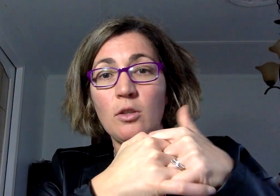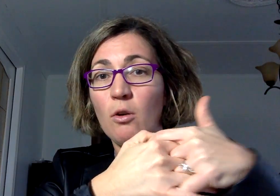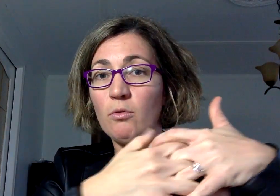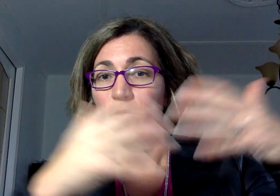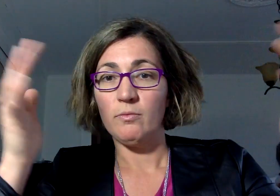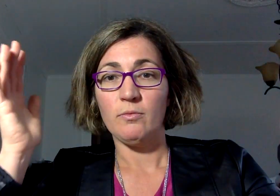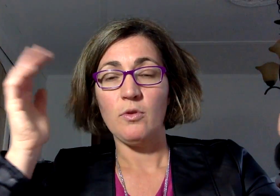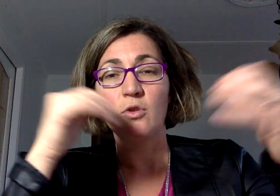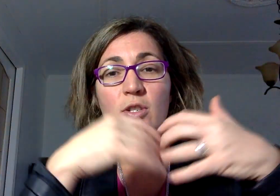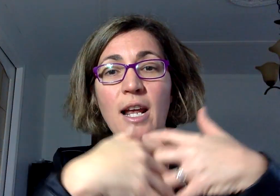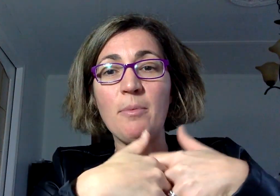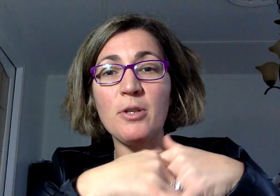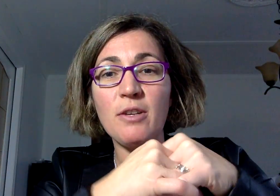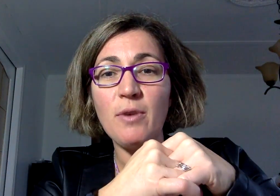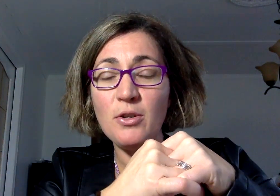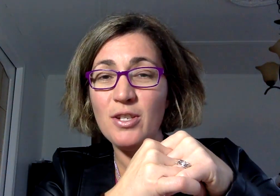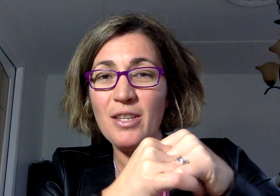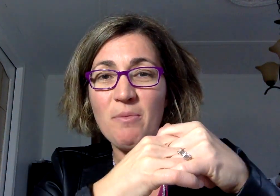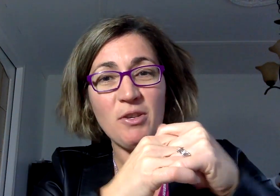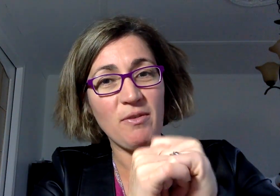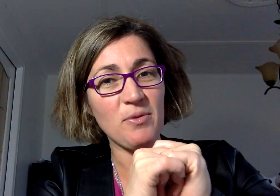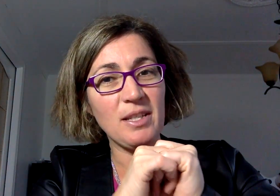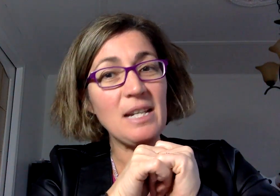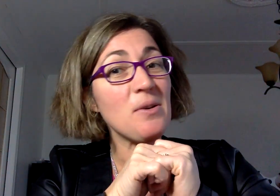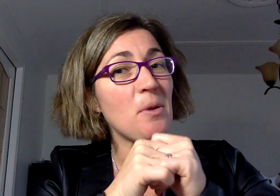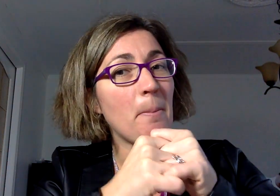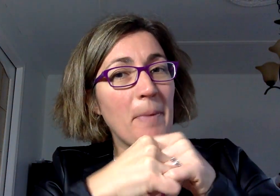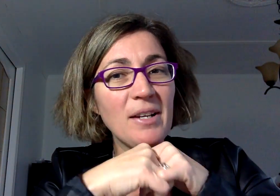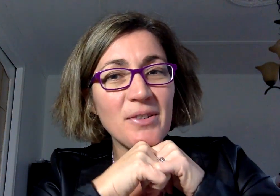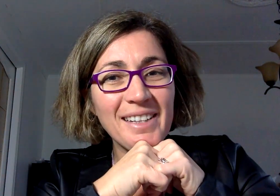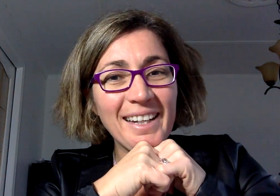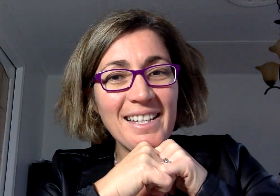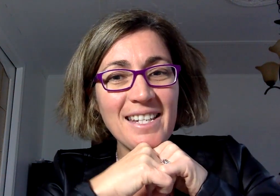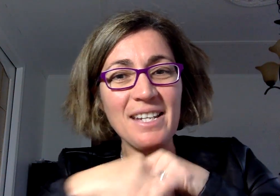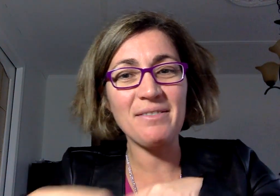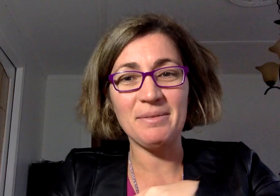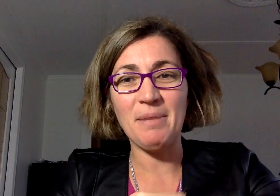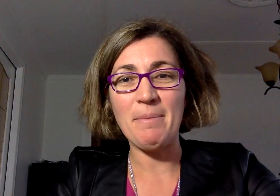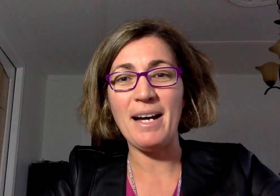Donc, jusqu'à la prochaine fois ou jusqu'à demain, je vais vous souhaiter une belle journée créative. Bye, bye!